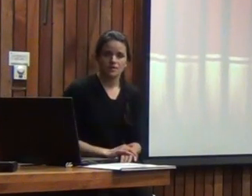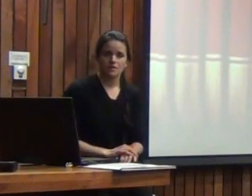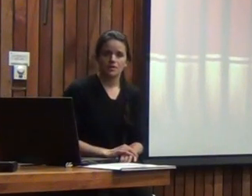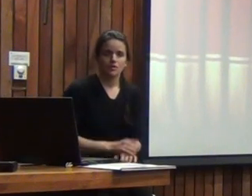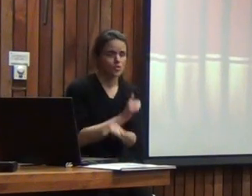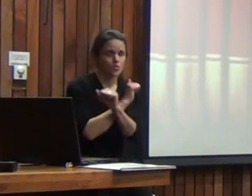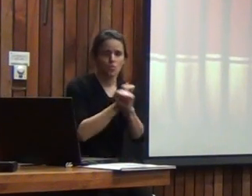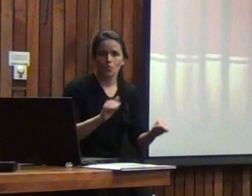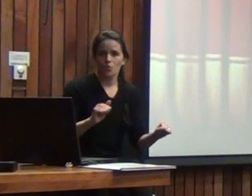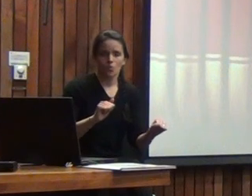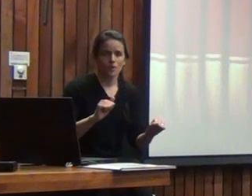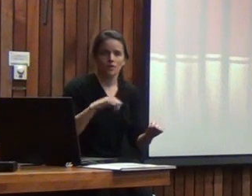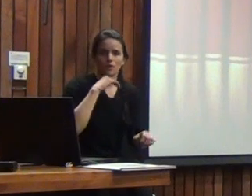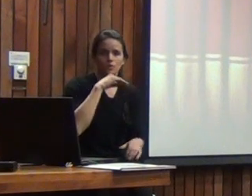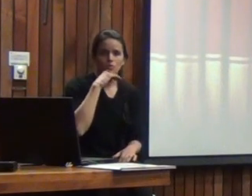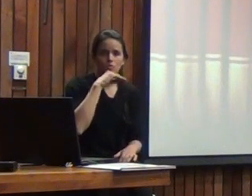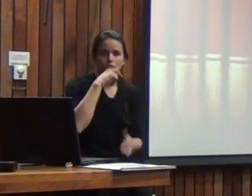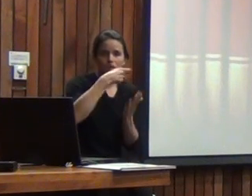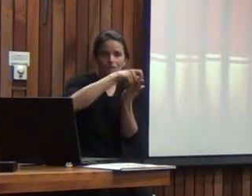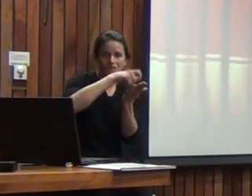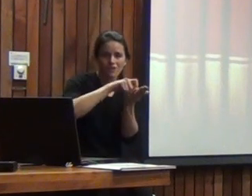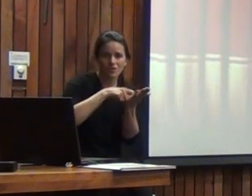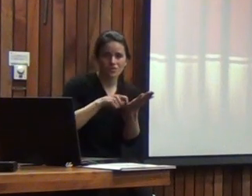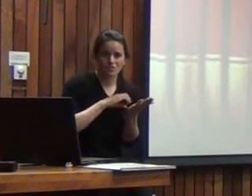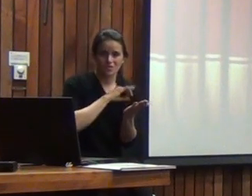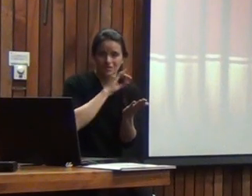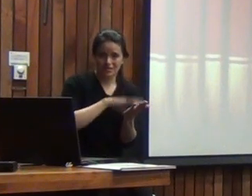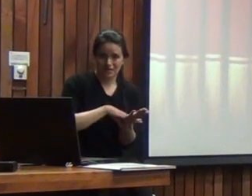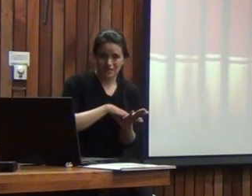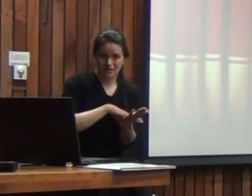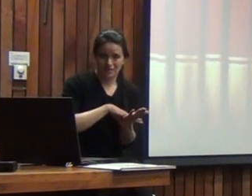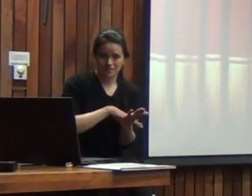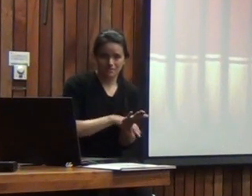no puede aplicarse un test de una cultura ajena como es la chilena